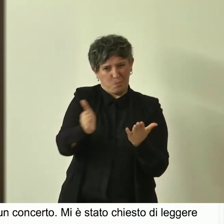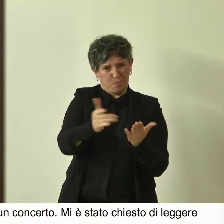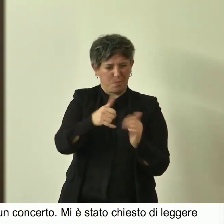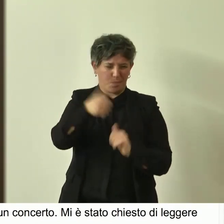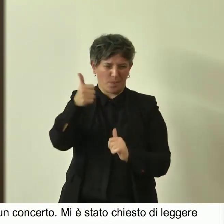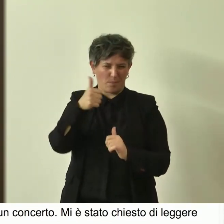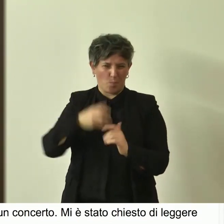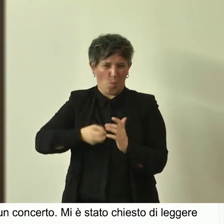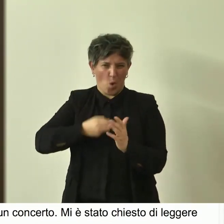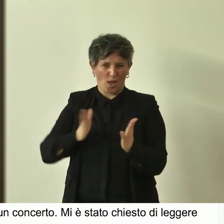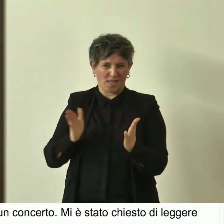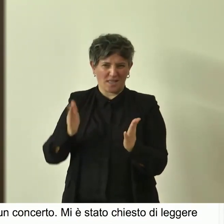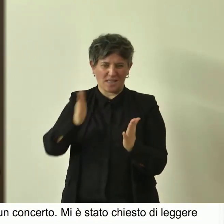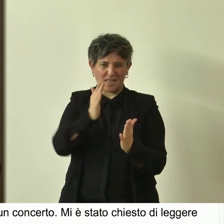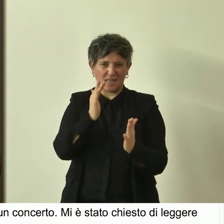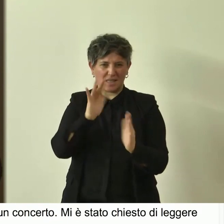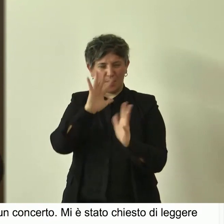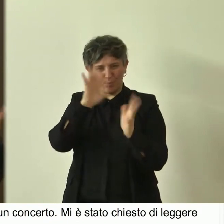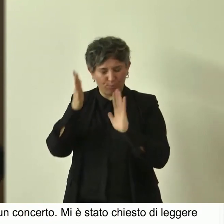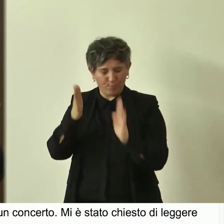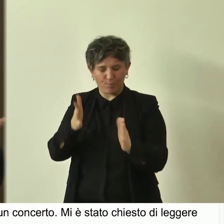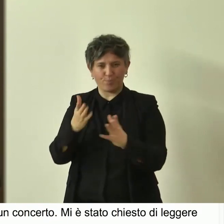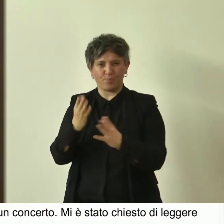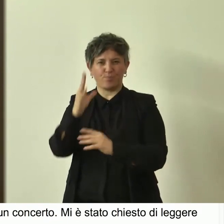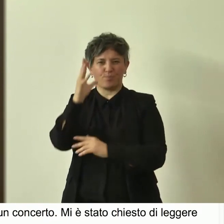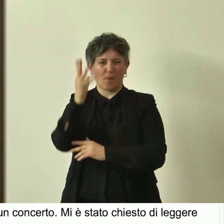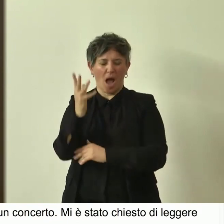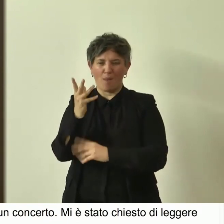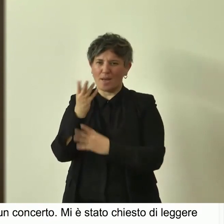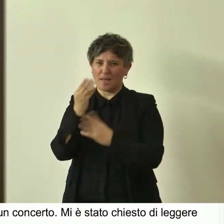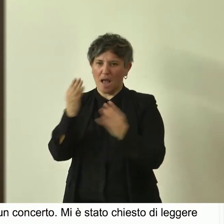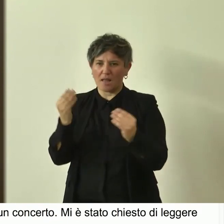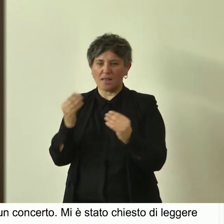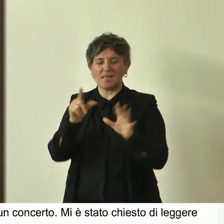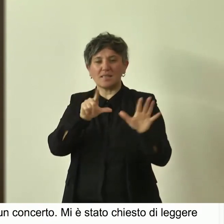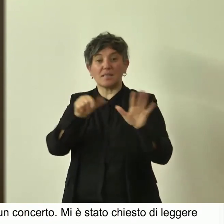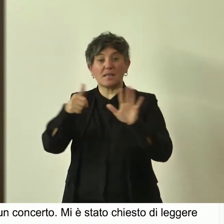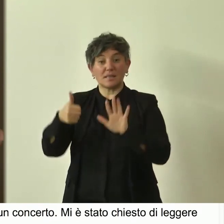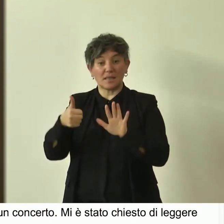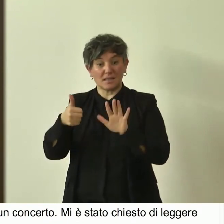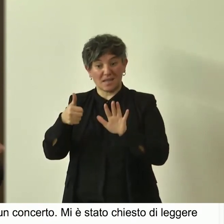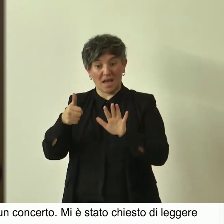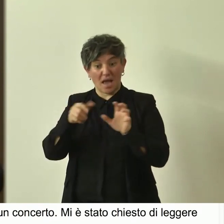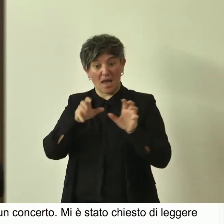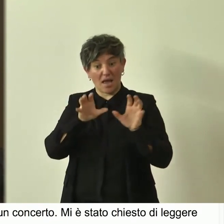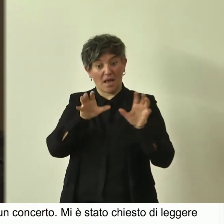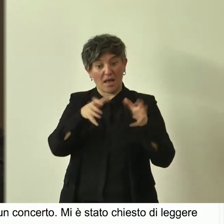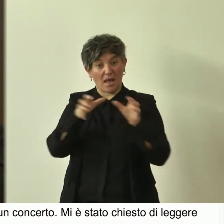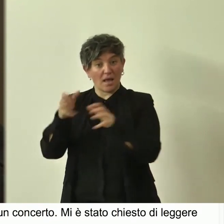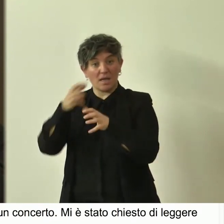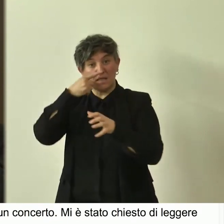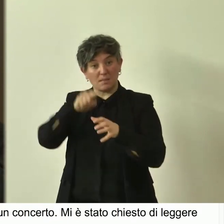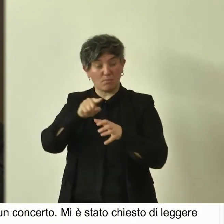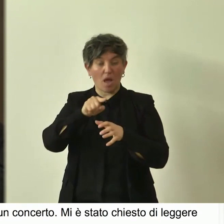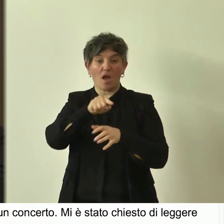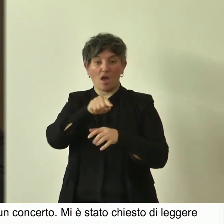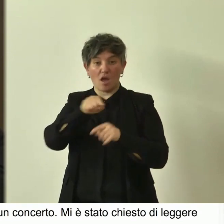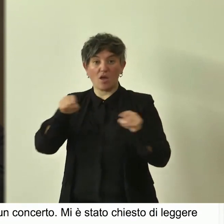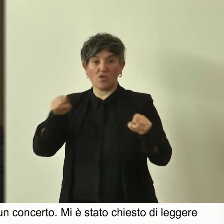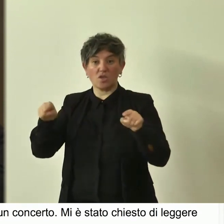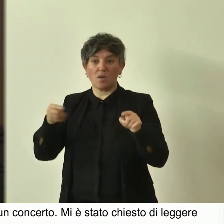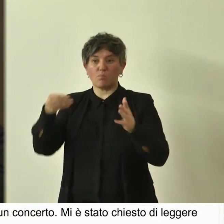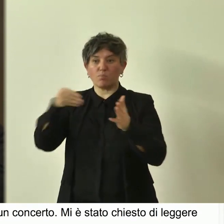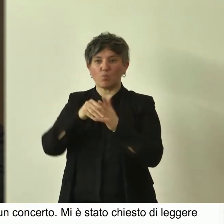su numerosi alberi, in tutto sono 76 specie o gruppi di specie, ci sono anche alcuni abbusti, qualche